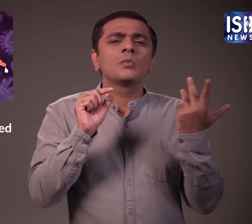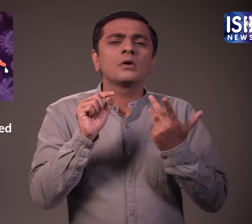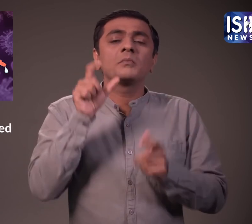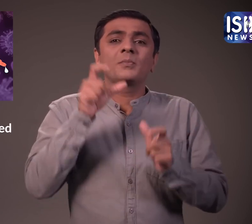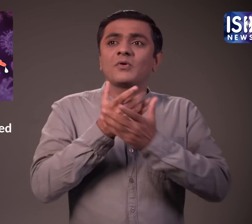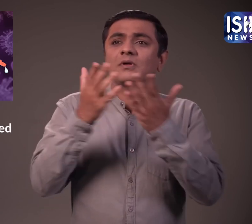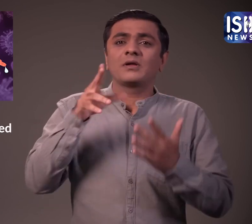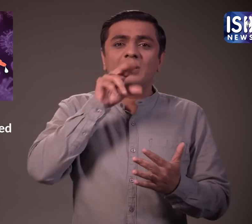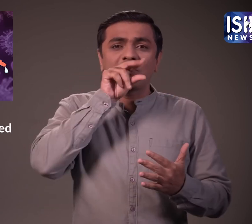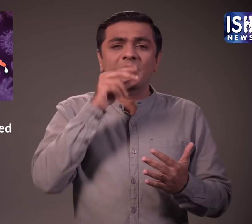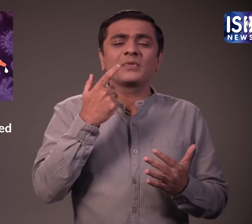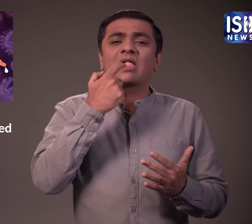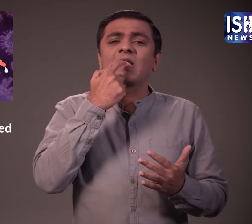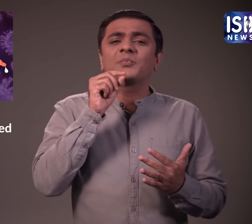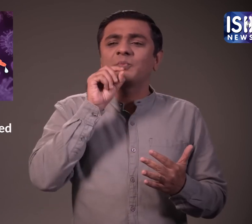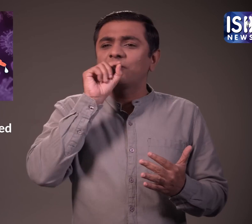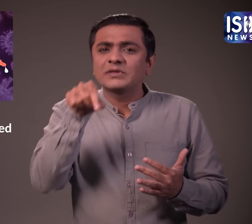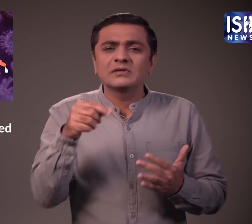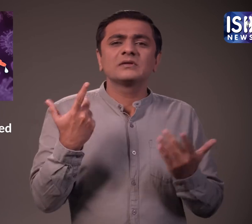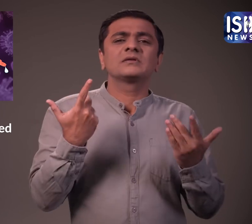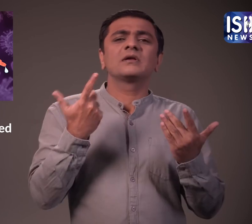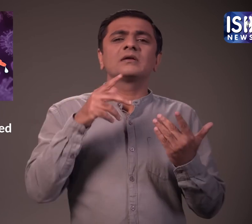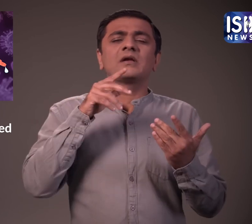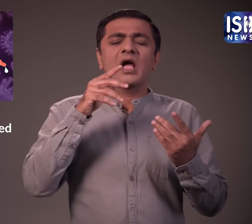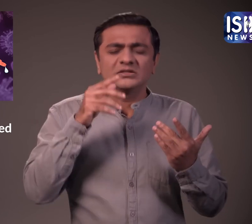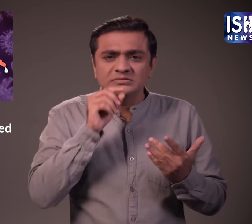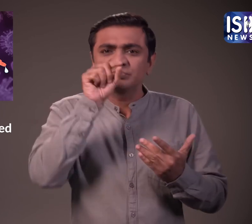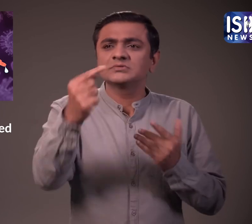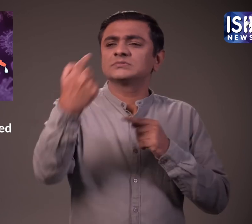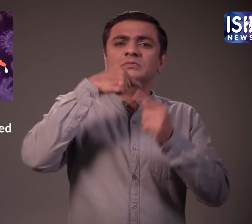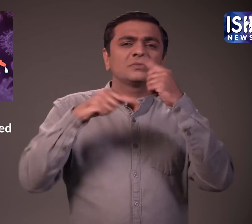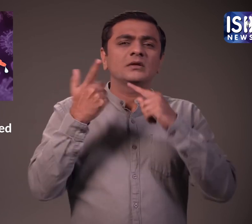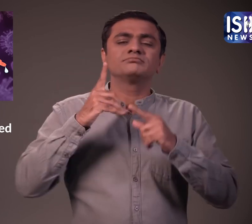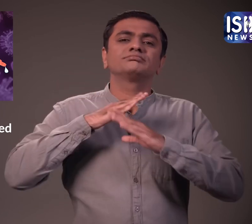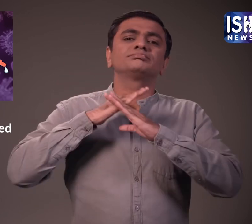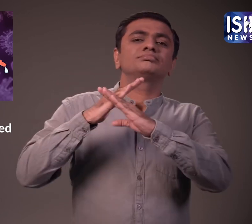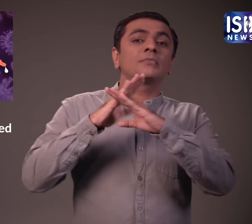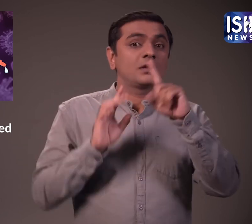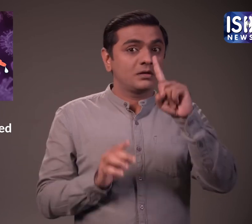जो लार की बुन्दों के माधियम से वाईरस के संक्रमन और संचार को रोकने में मदद कर सकता है